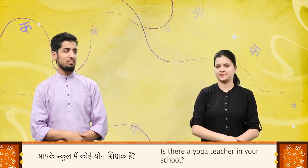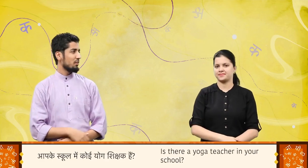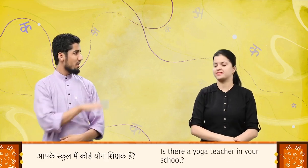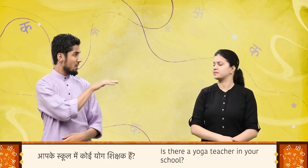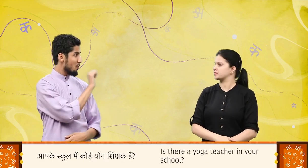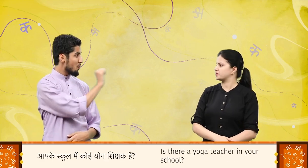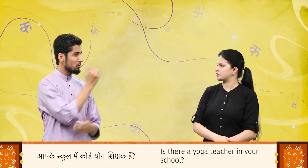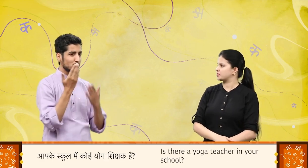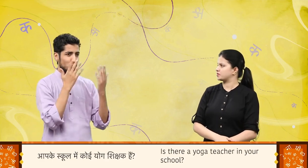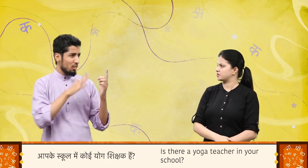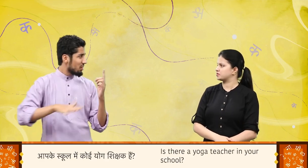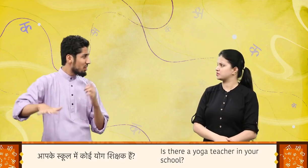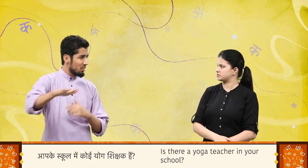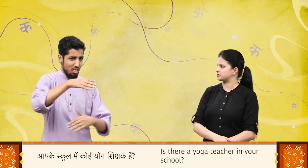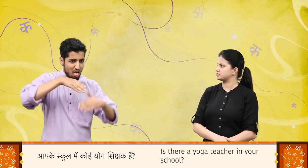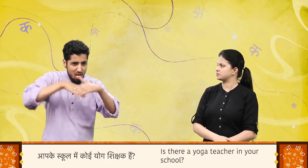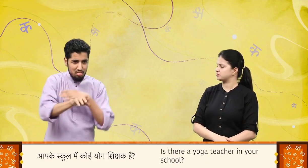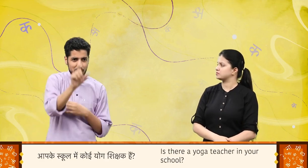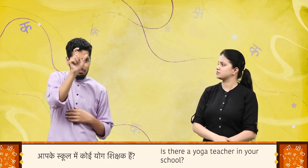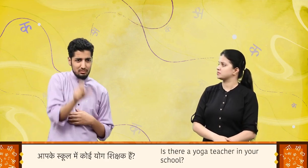आपके स्कूल में कोई योग शिक्षक है?